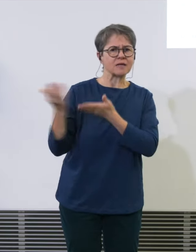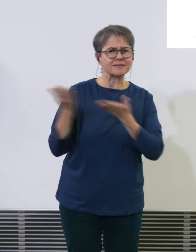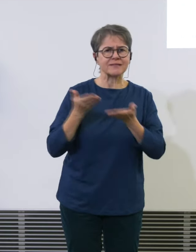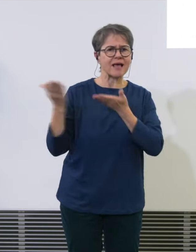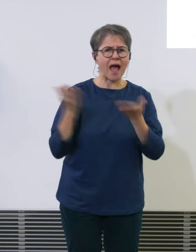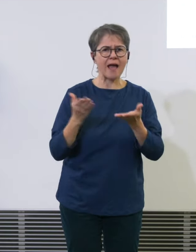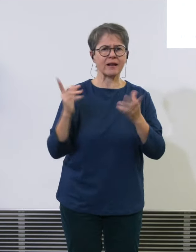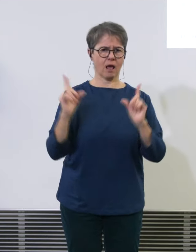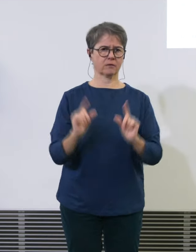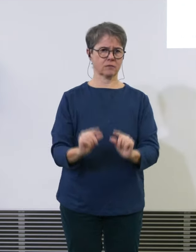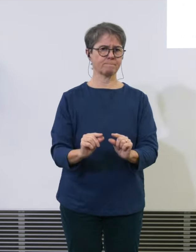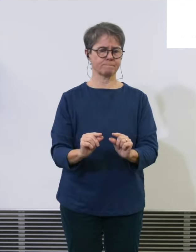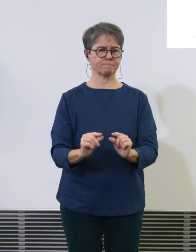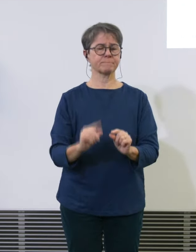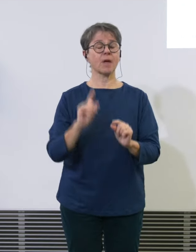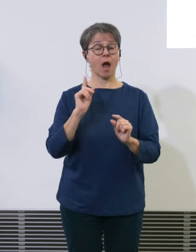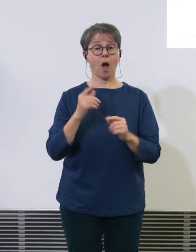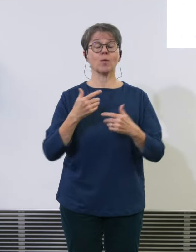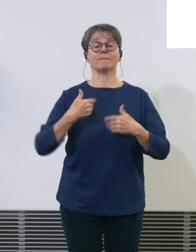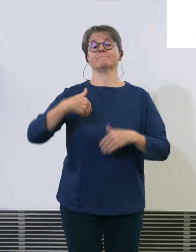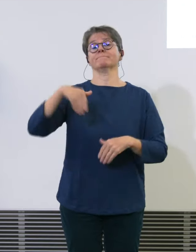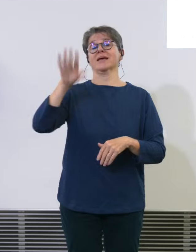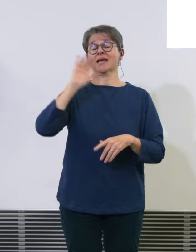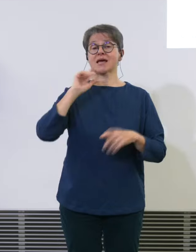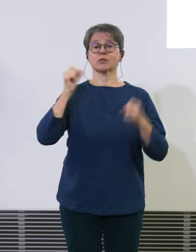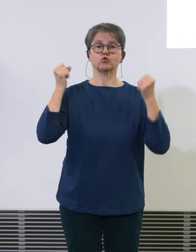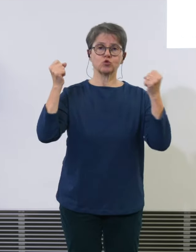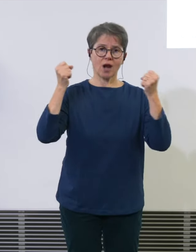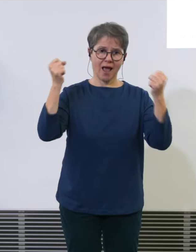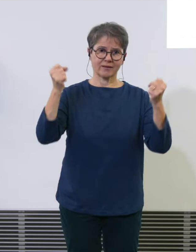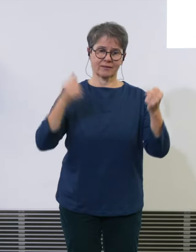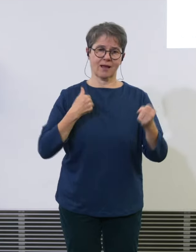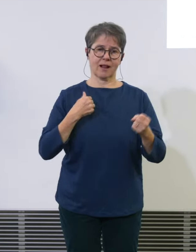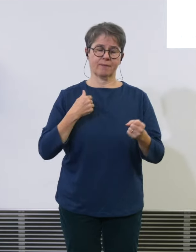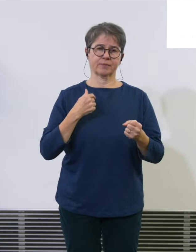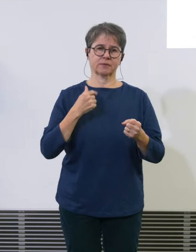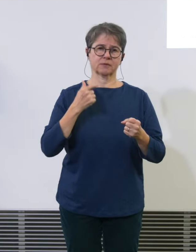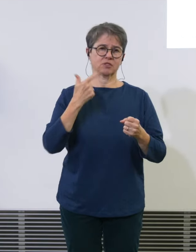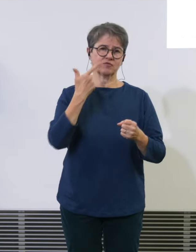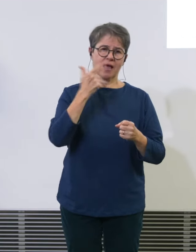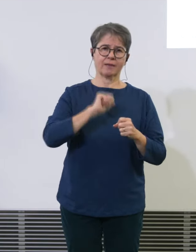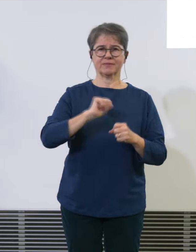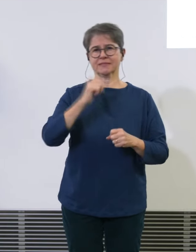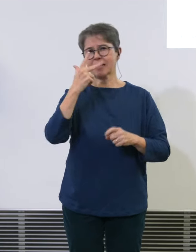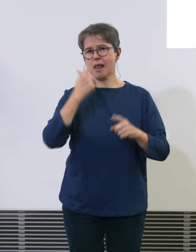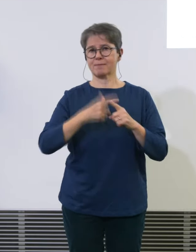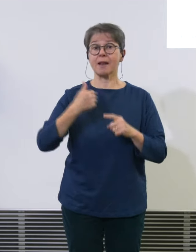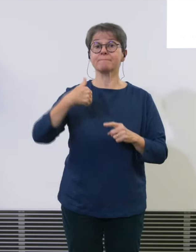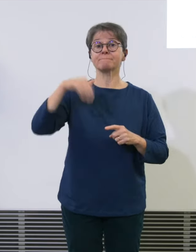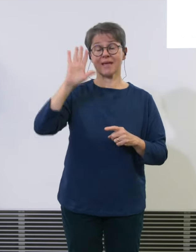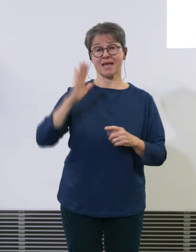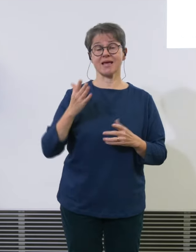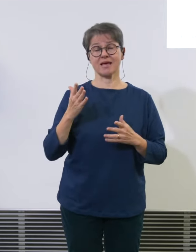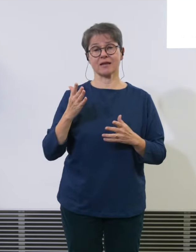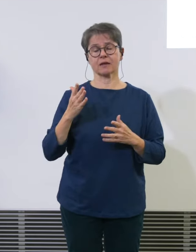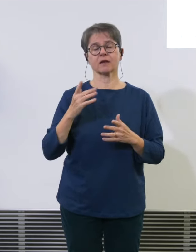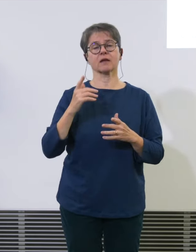deutlich mehr Streiksituationen erlebt wir haben etwa zwei bis dreimal mehr Flüge annullieren wegen Streiks im